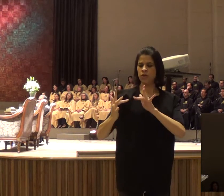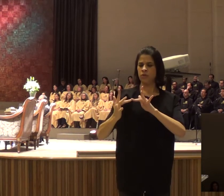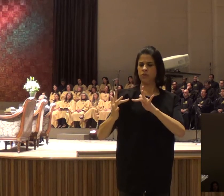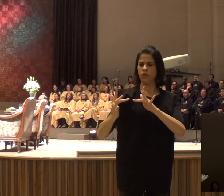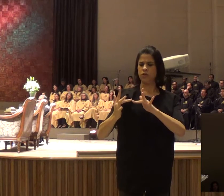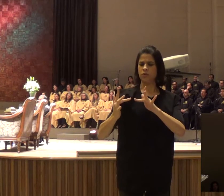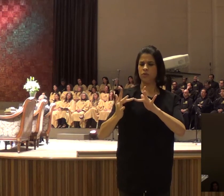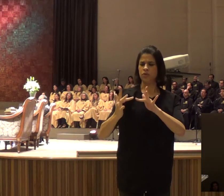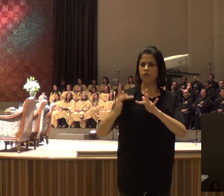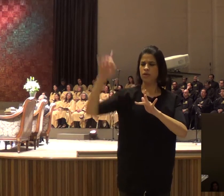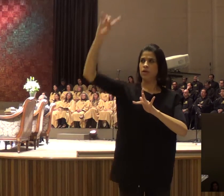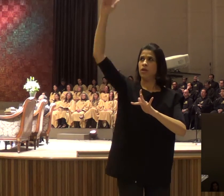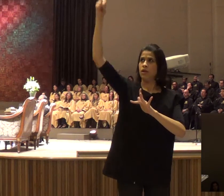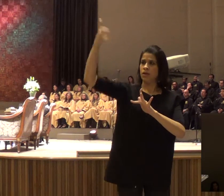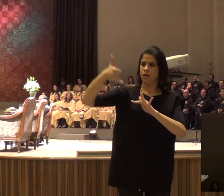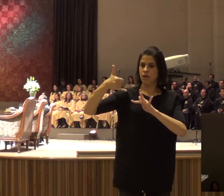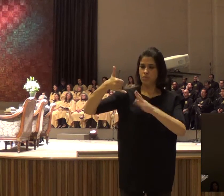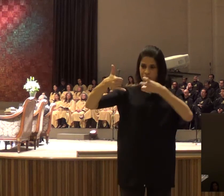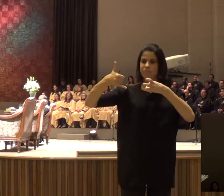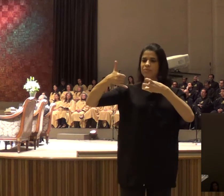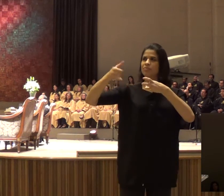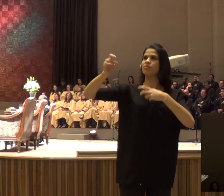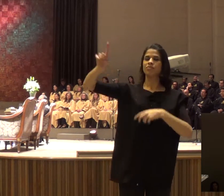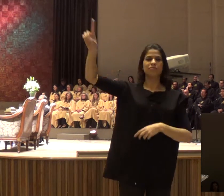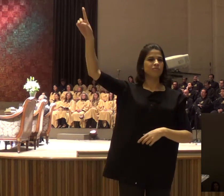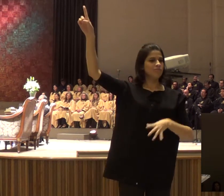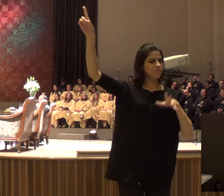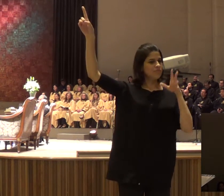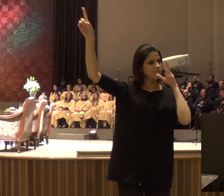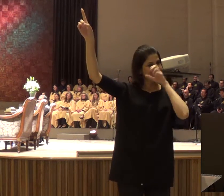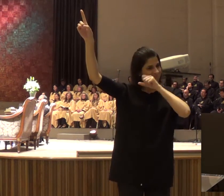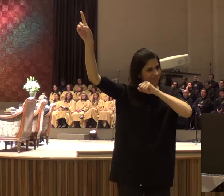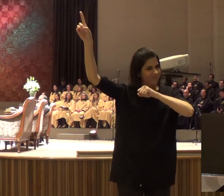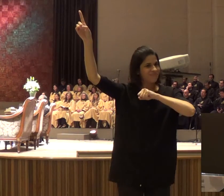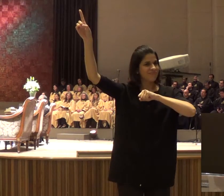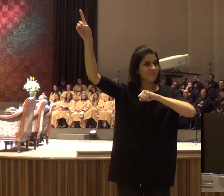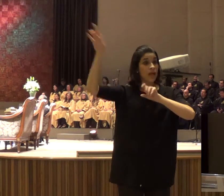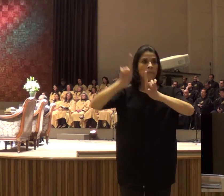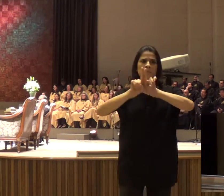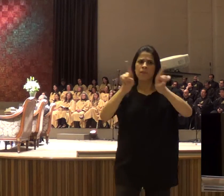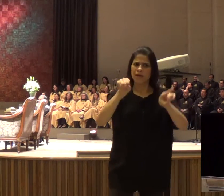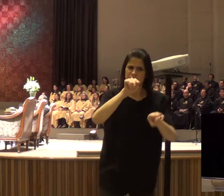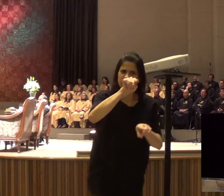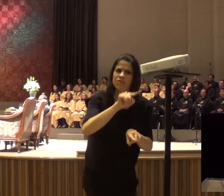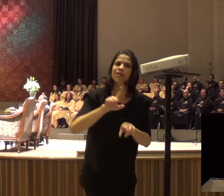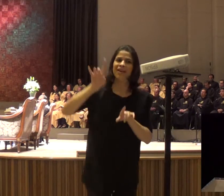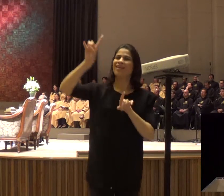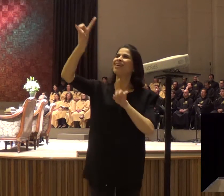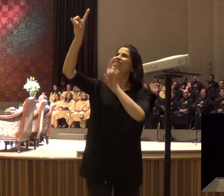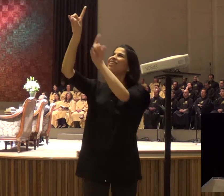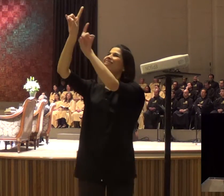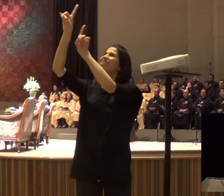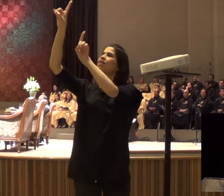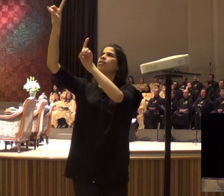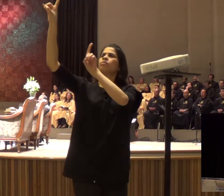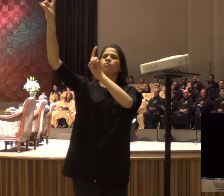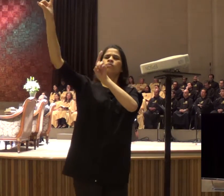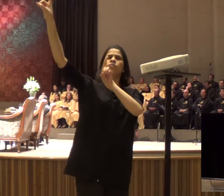Espírito, no nosso coração, mas quanto menos intimidade a gente tem, a gente fica olhando, será que é a voz do Senhor?